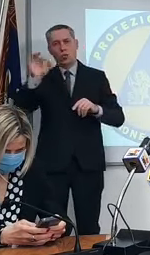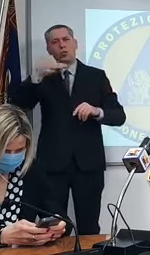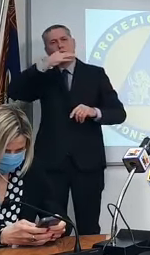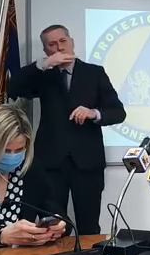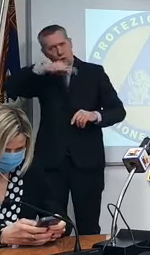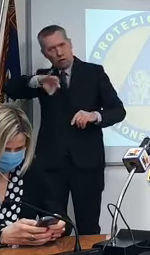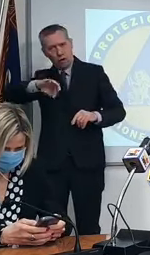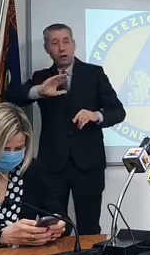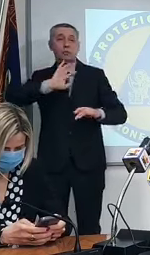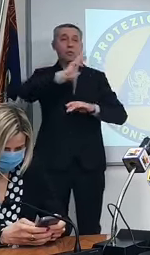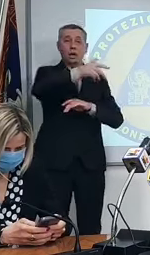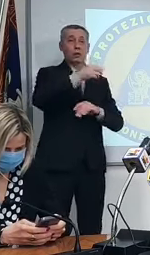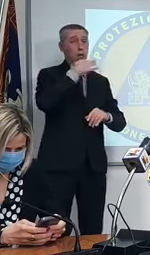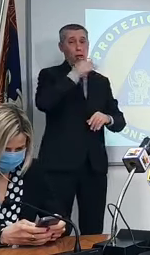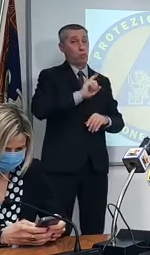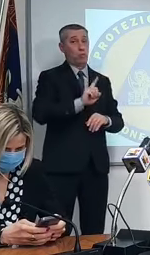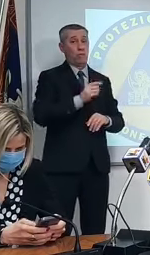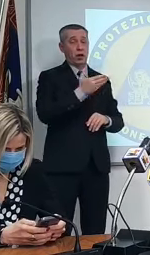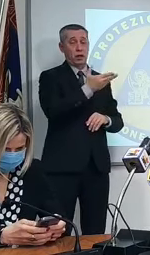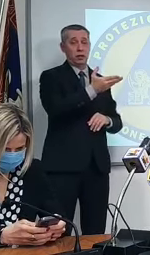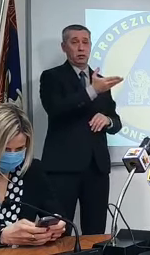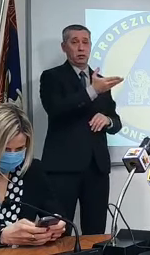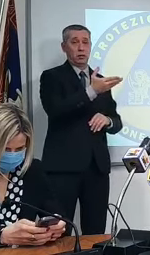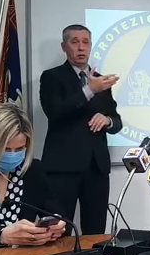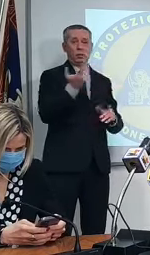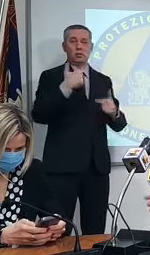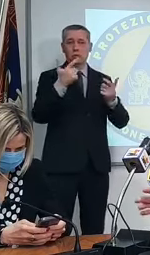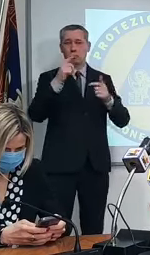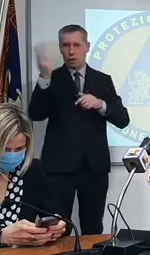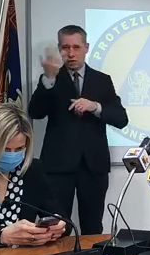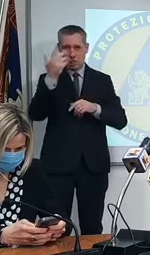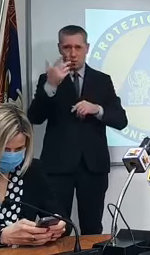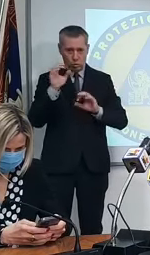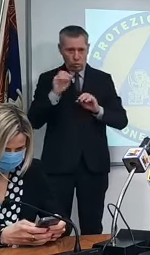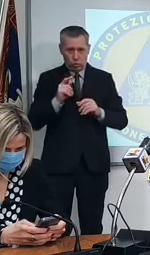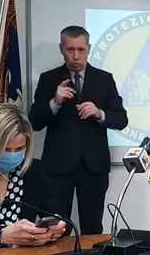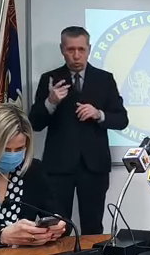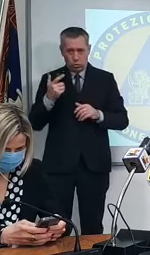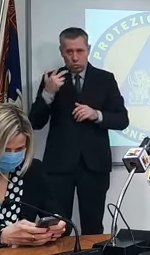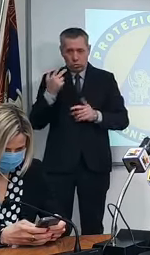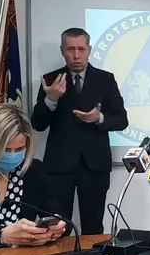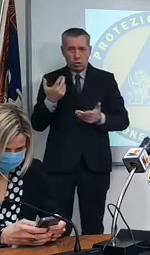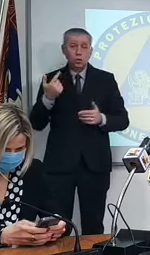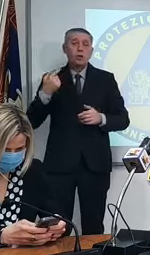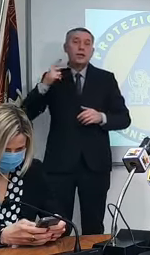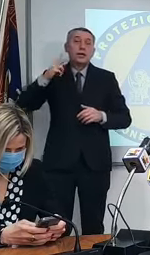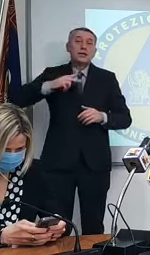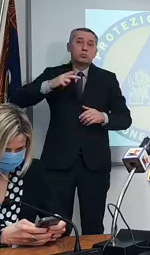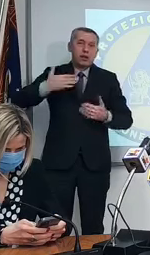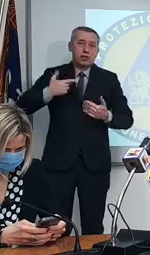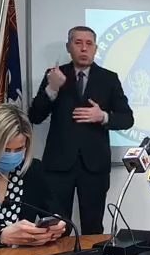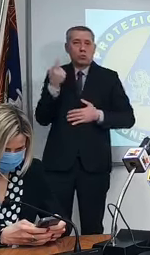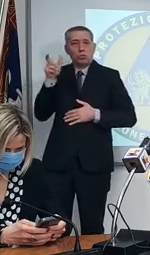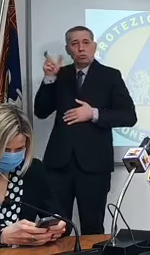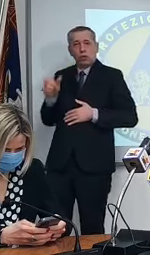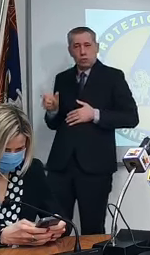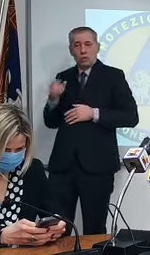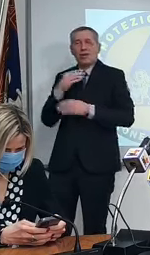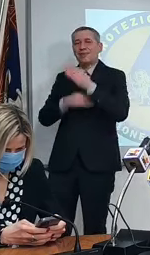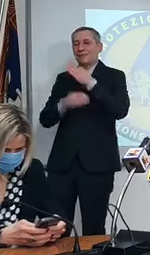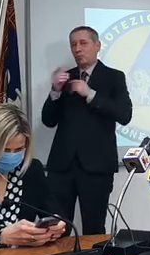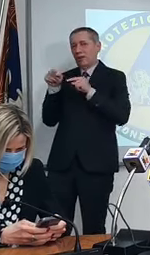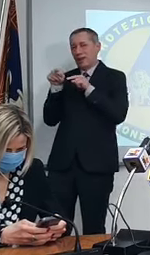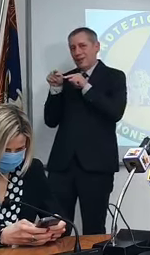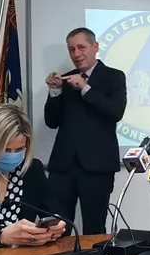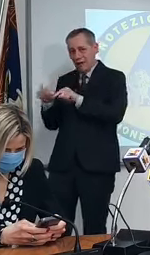altri no potrei citare anche un esempio che ci tocca da vicino speravamo di fare una persona con disabilità